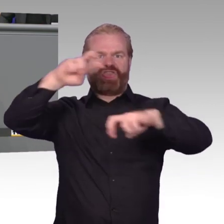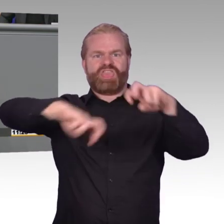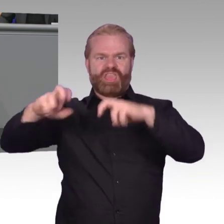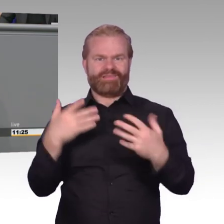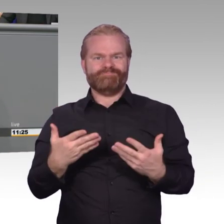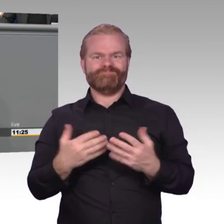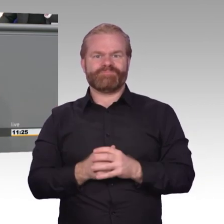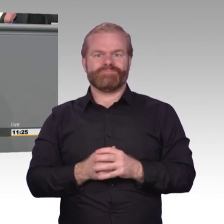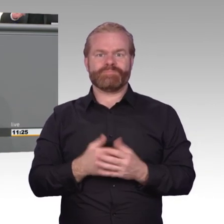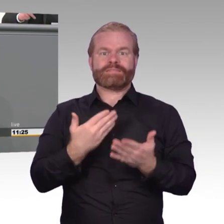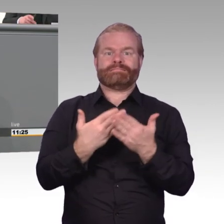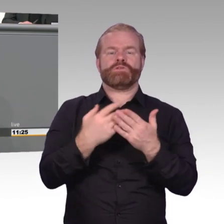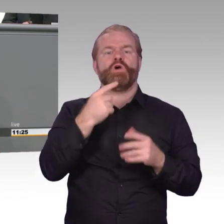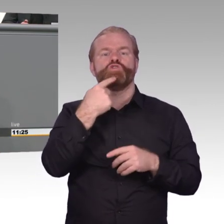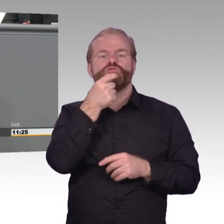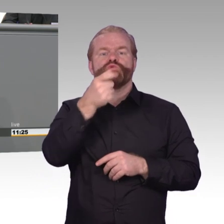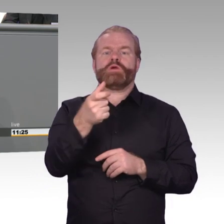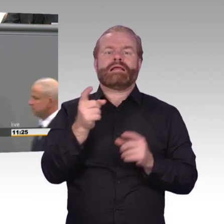Kompromisse nehmen. Hier geht der Schutz der Bürger vor.